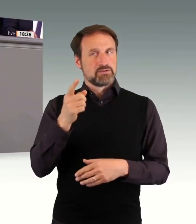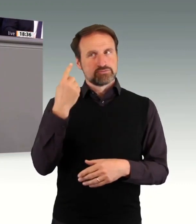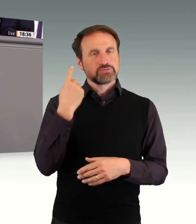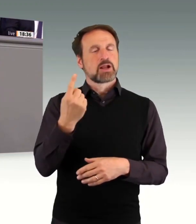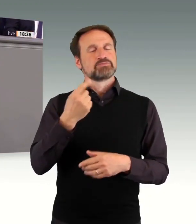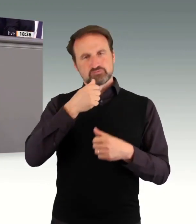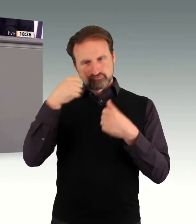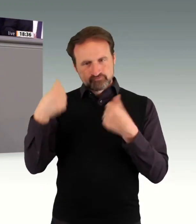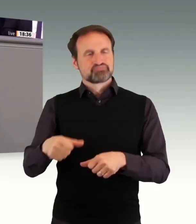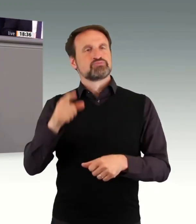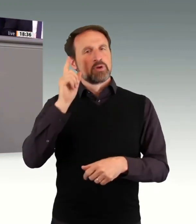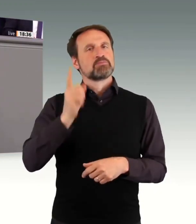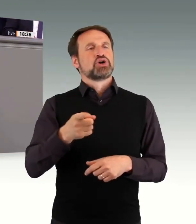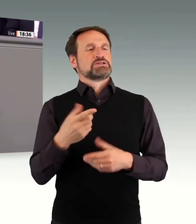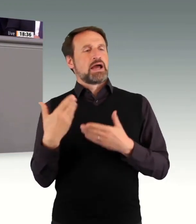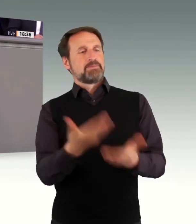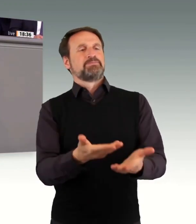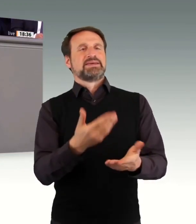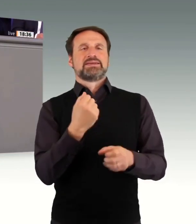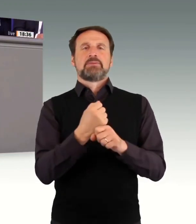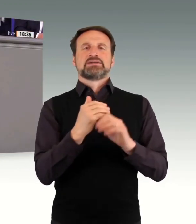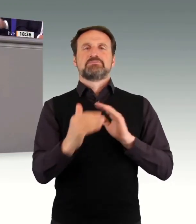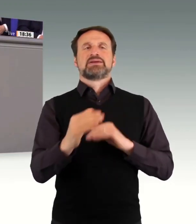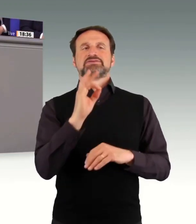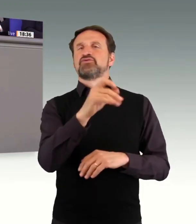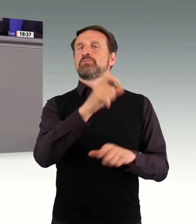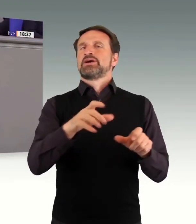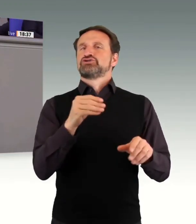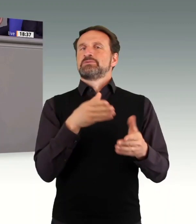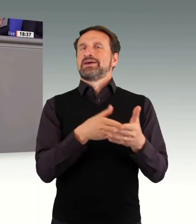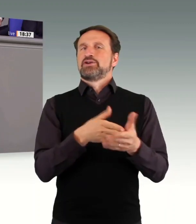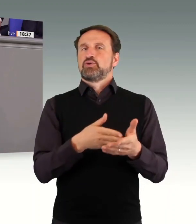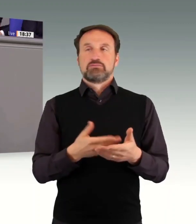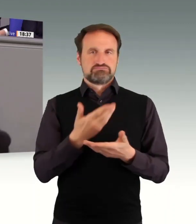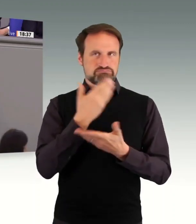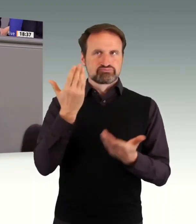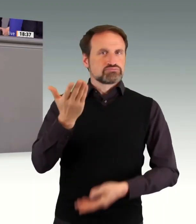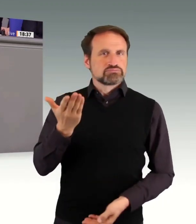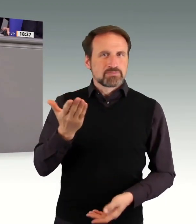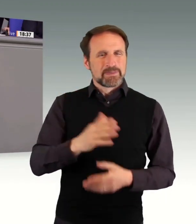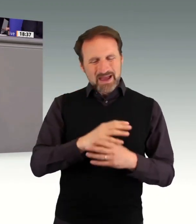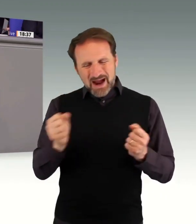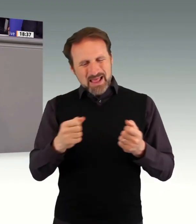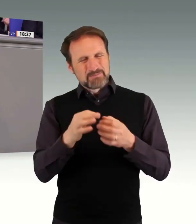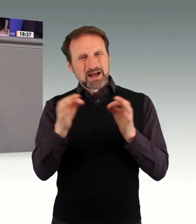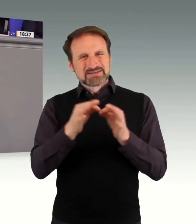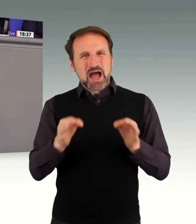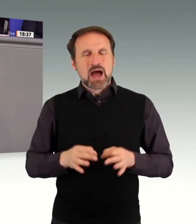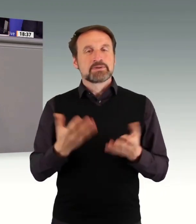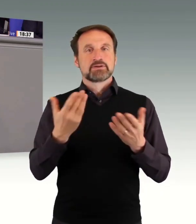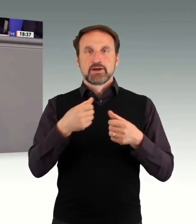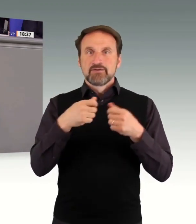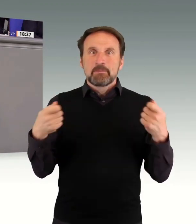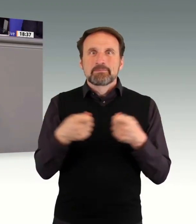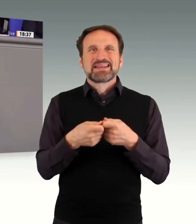Behinderung einen Arbeitsplatz anzubieten. All jene Maßnahmen, welche verbindliche Vorgaben für Unternehmen beinhalten